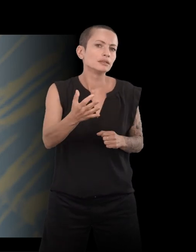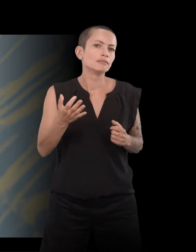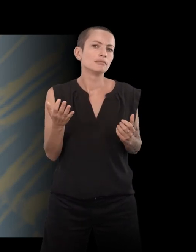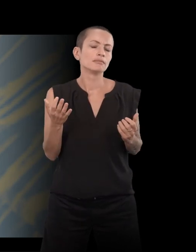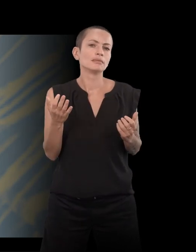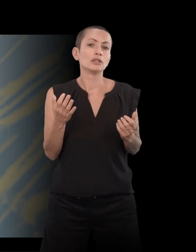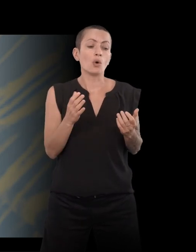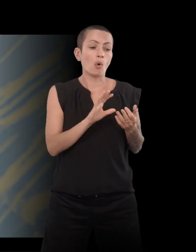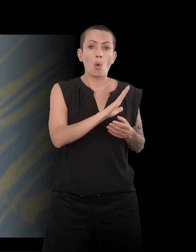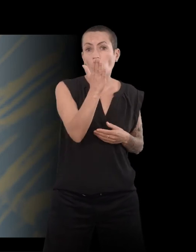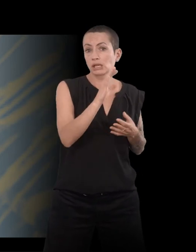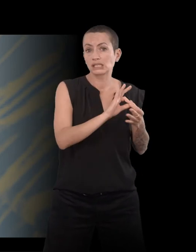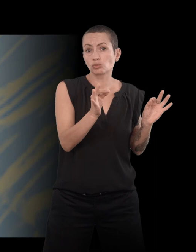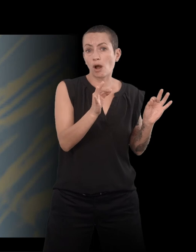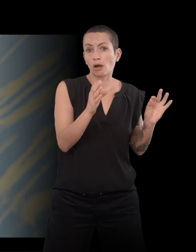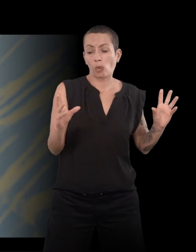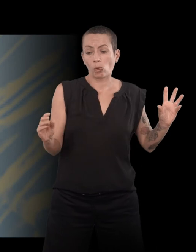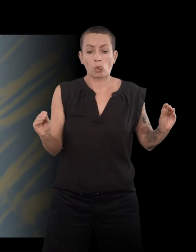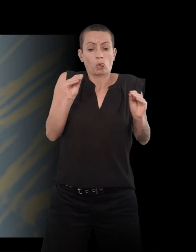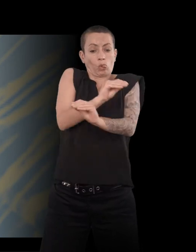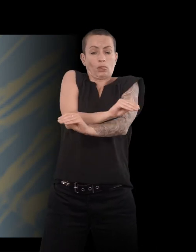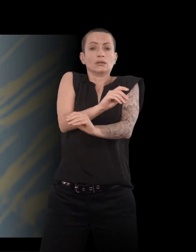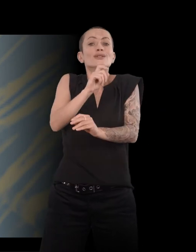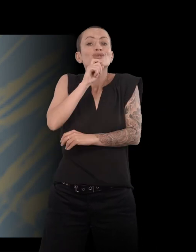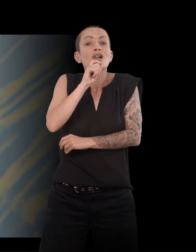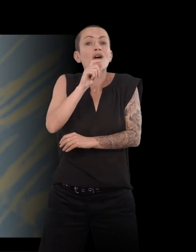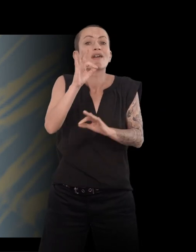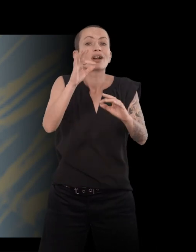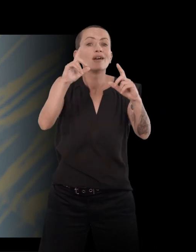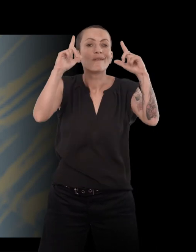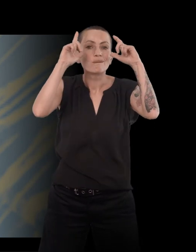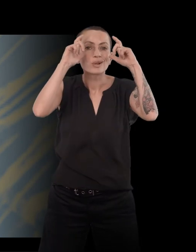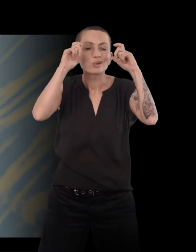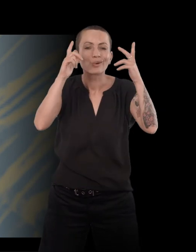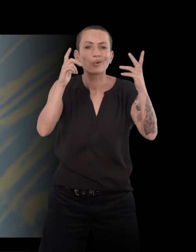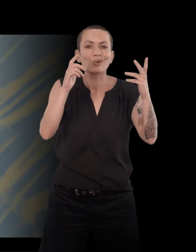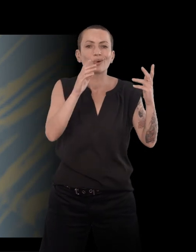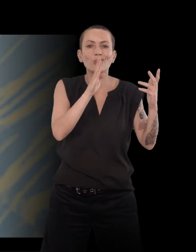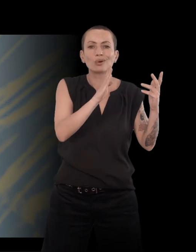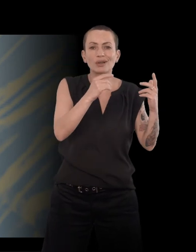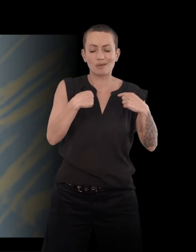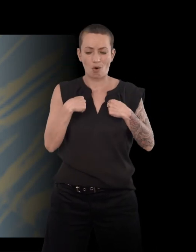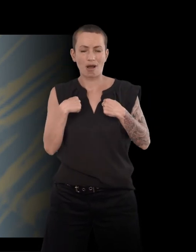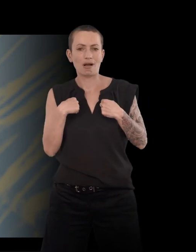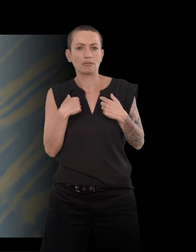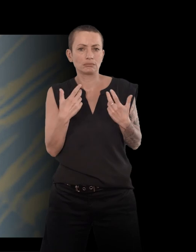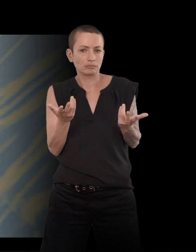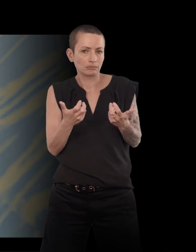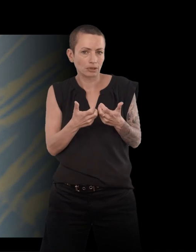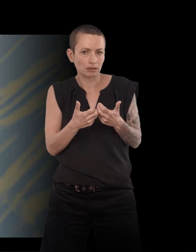Il y en a qui sont déplacées. Enfin, vous parliez tout à l'heure de la photo, Bob et moi. Et ce que je voulais, c'est de raconter